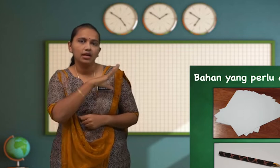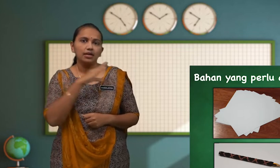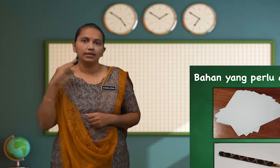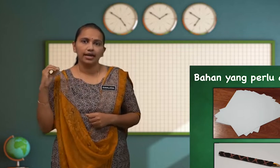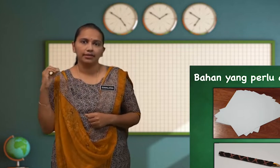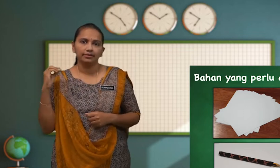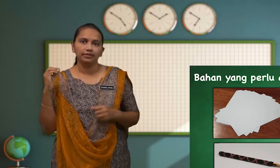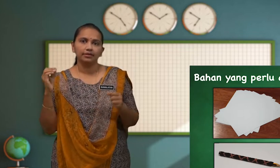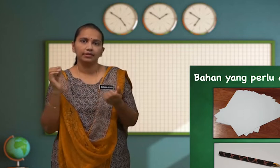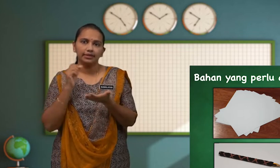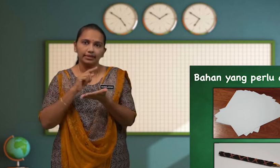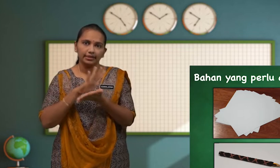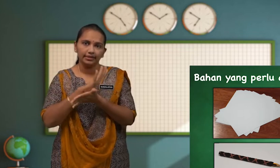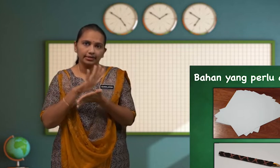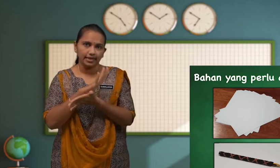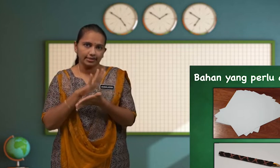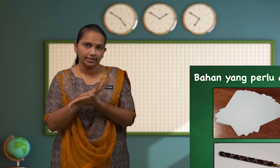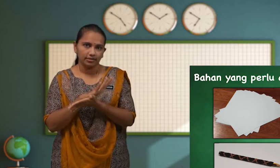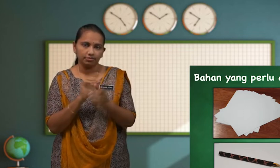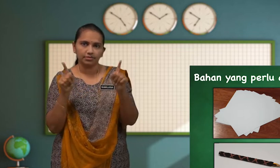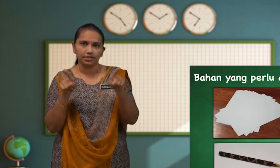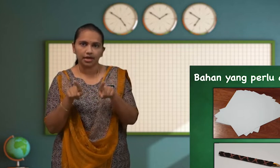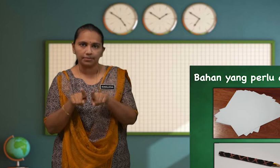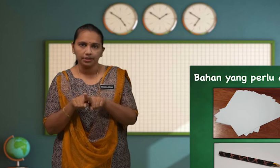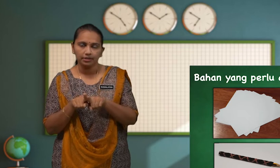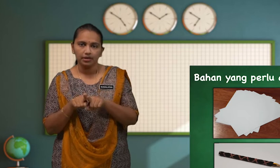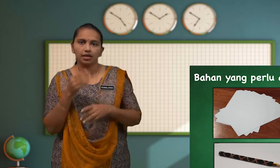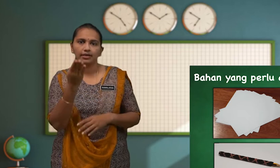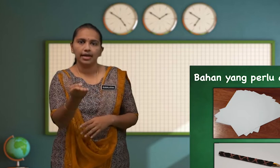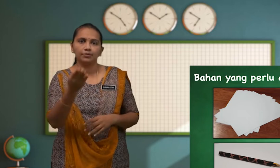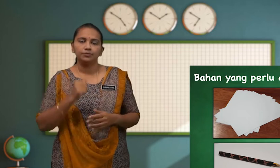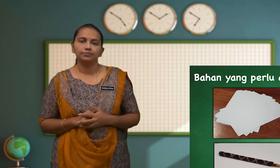dan kertas bersama kamu